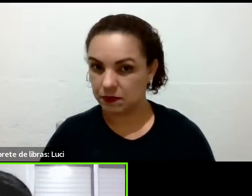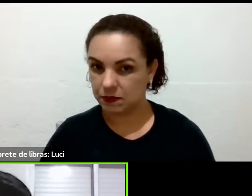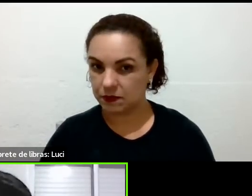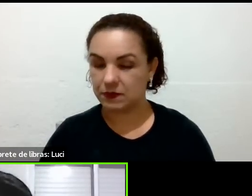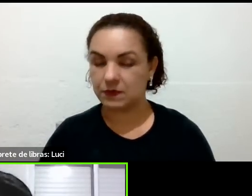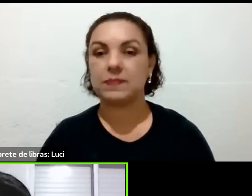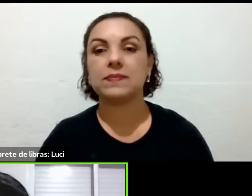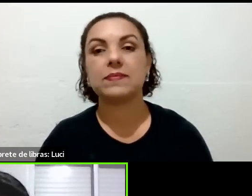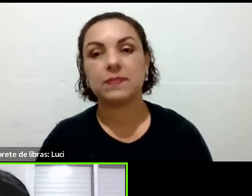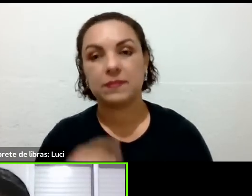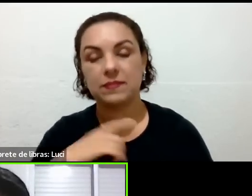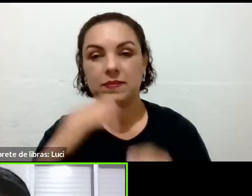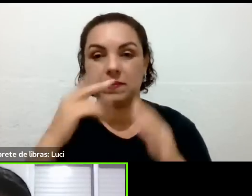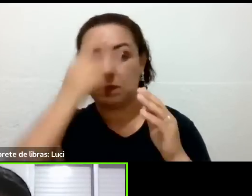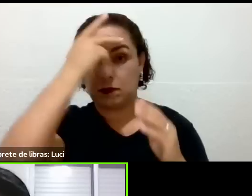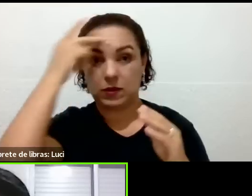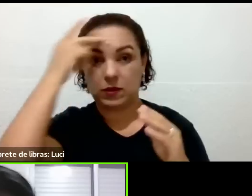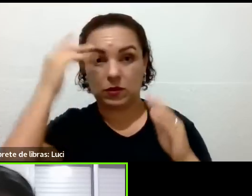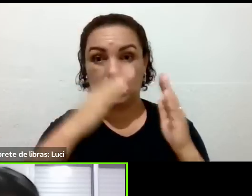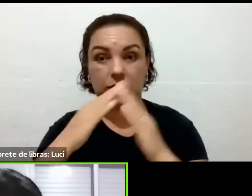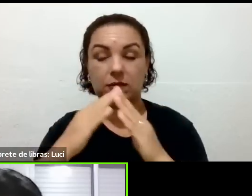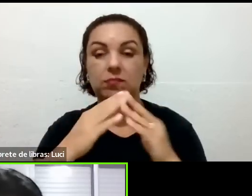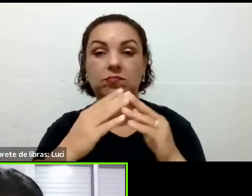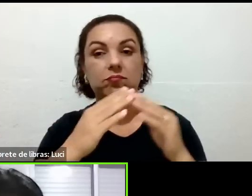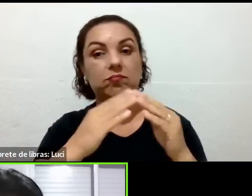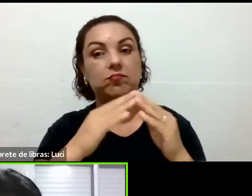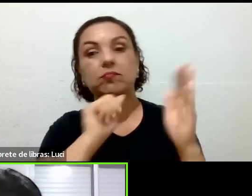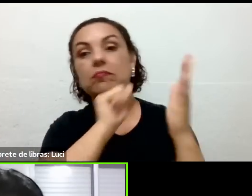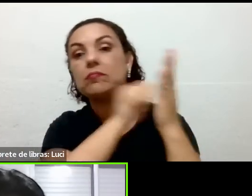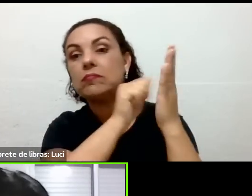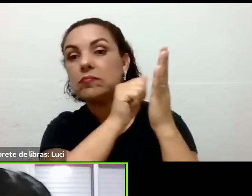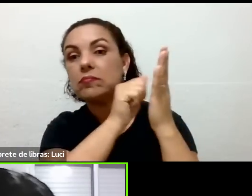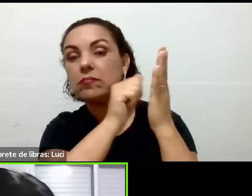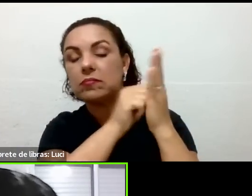Até eu pensei que fosse a mesma coisa. Não é, né?